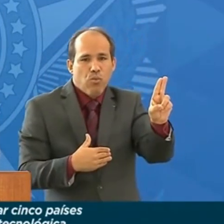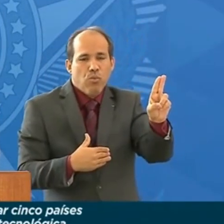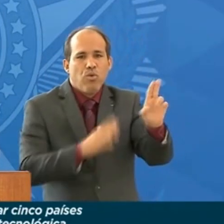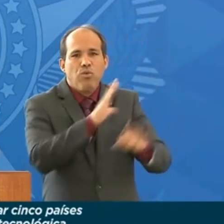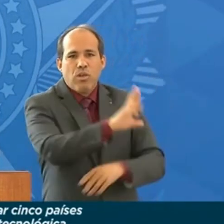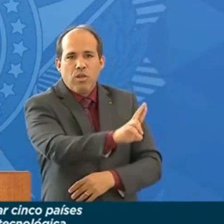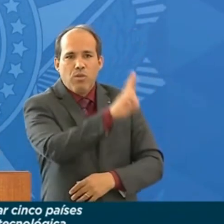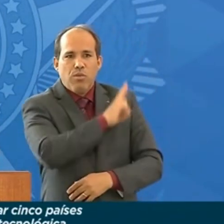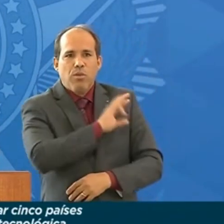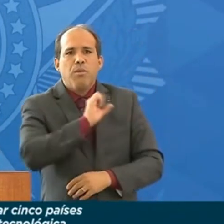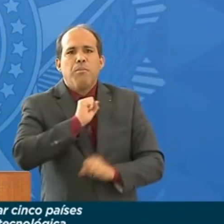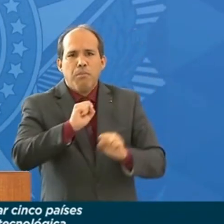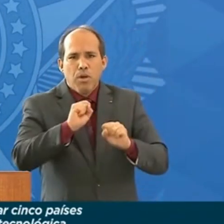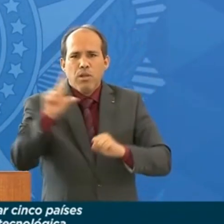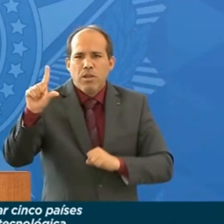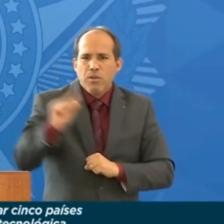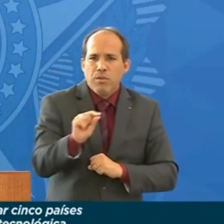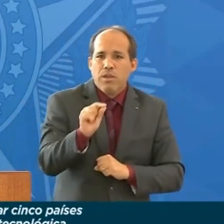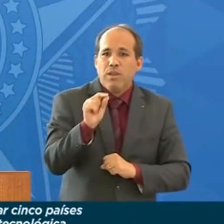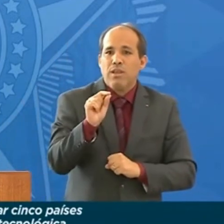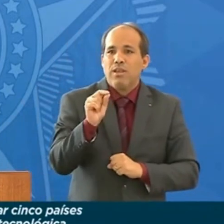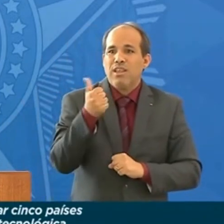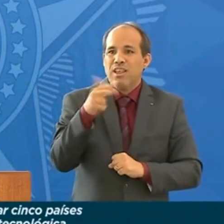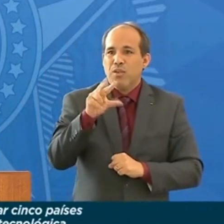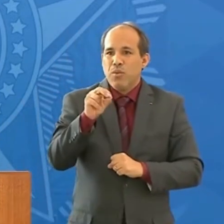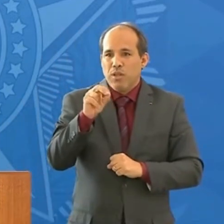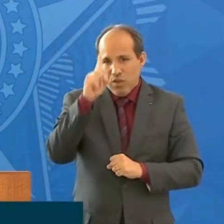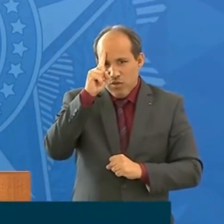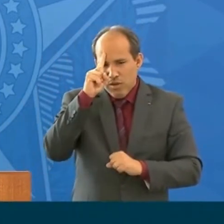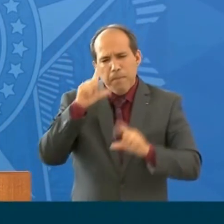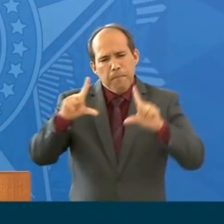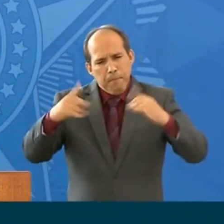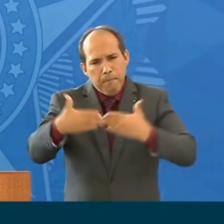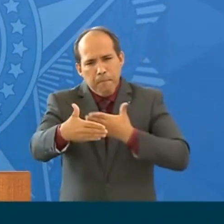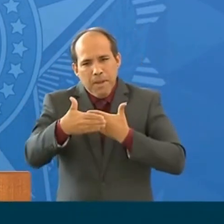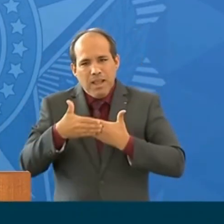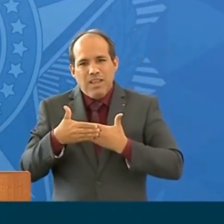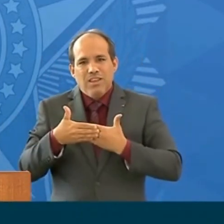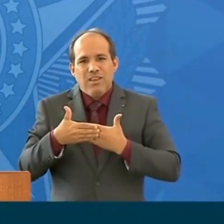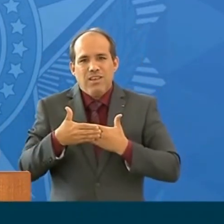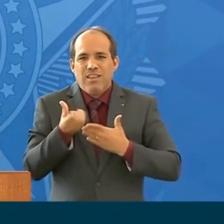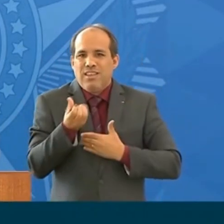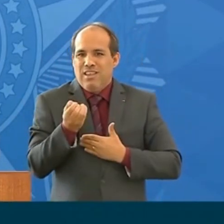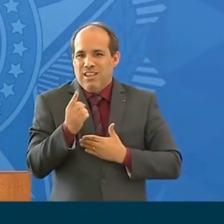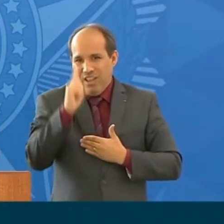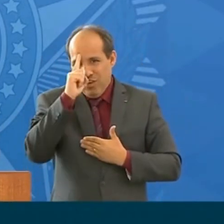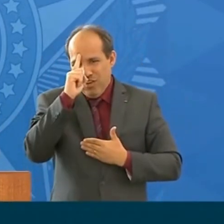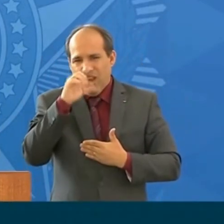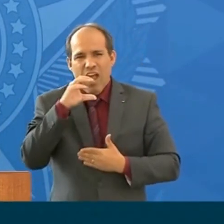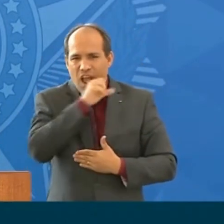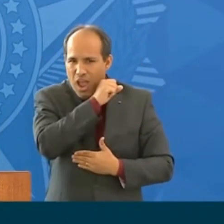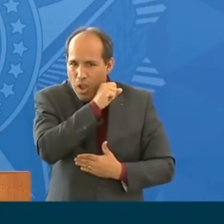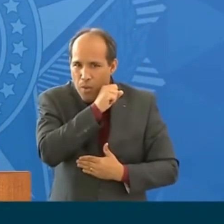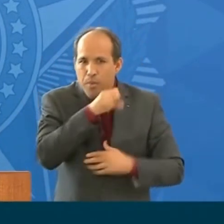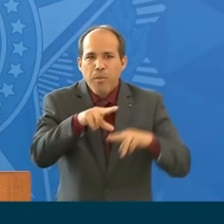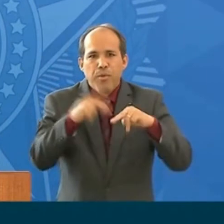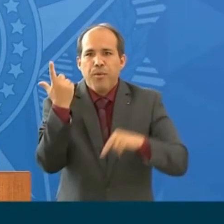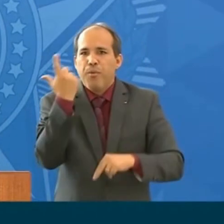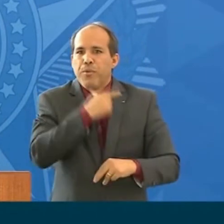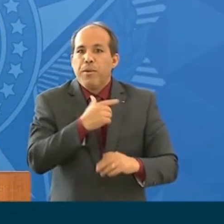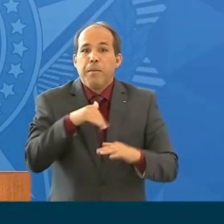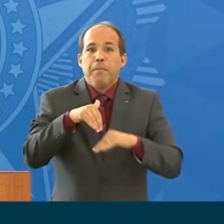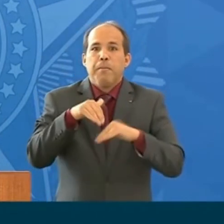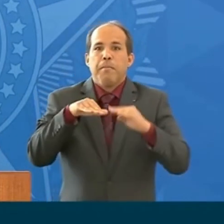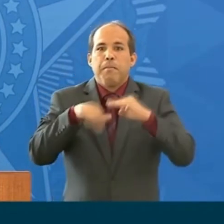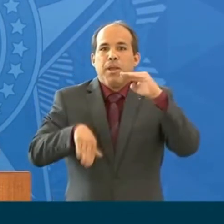poderemos reduzir de 150 dias para 60 dias. Então, com isso, economizaremos 90 dias